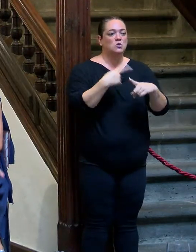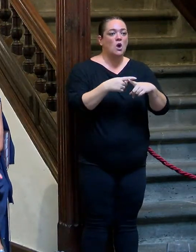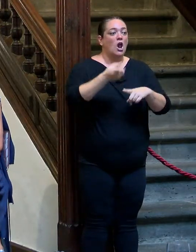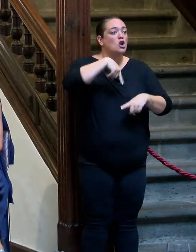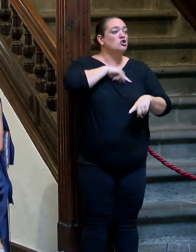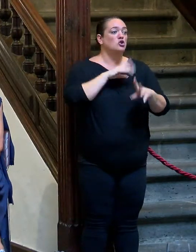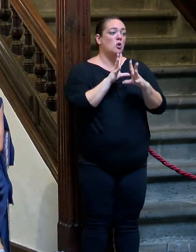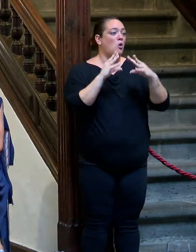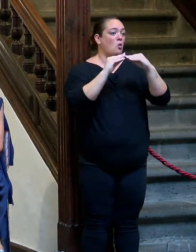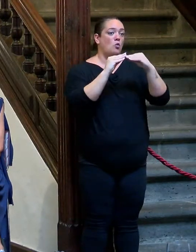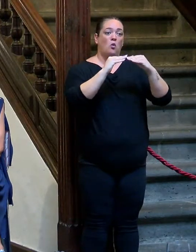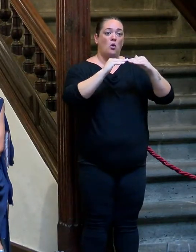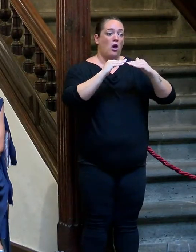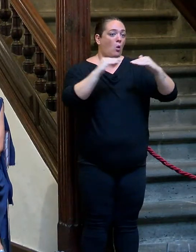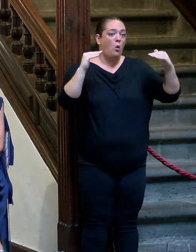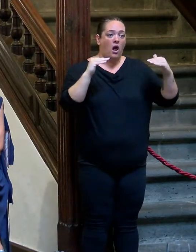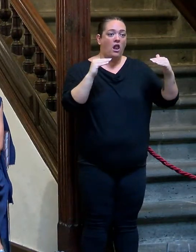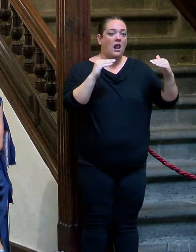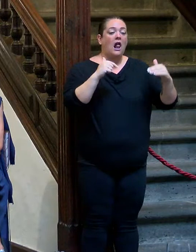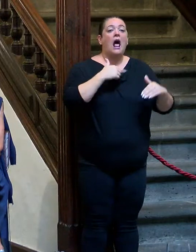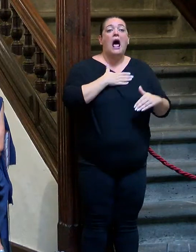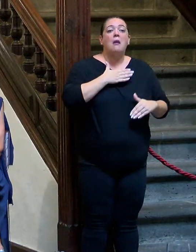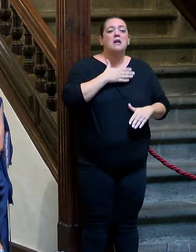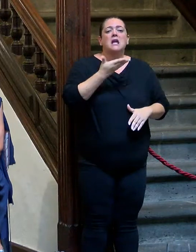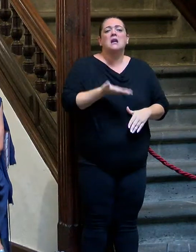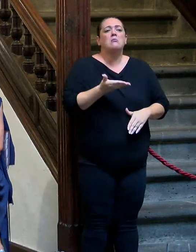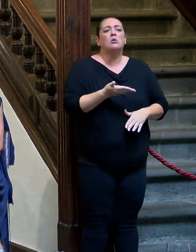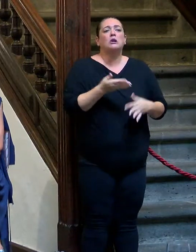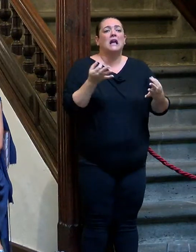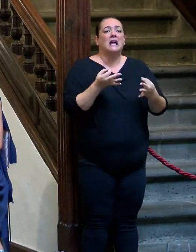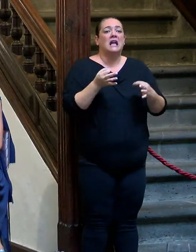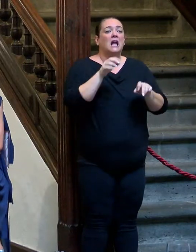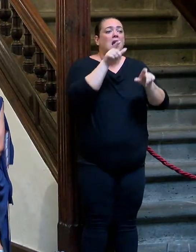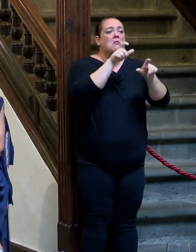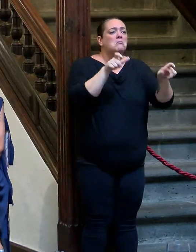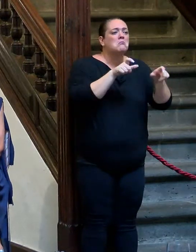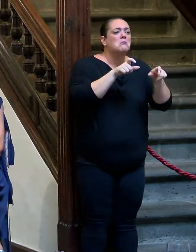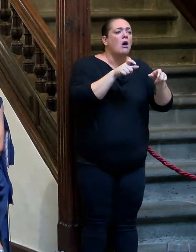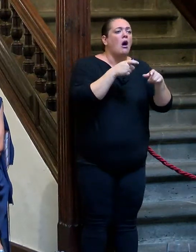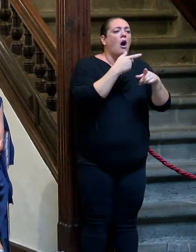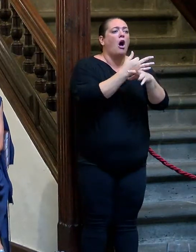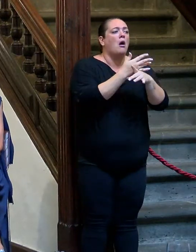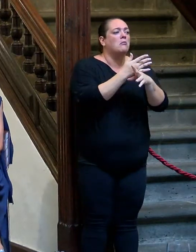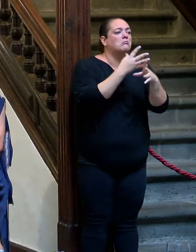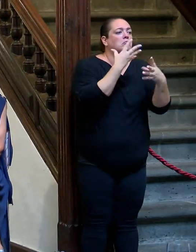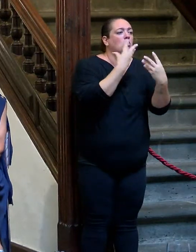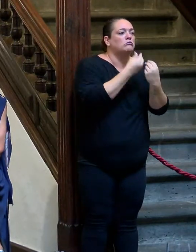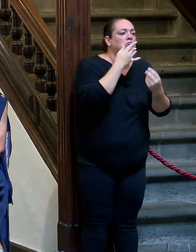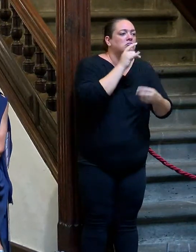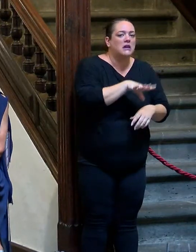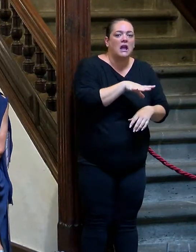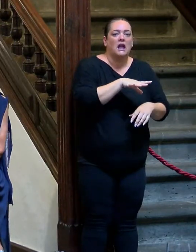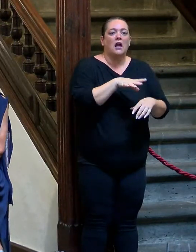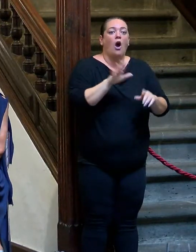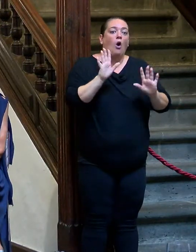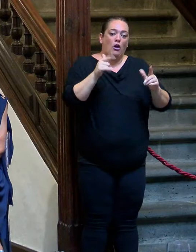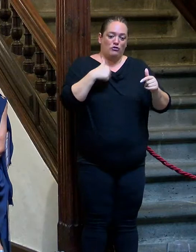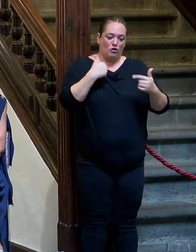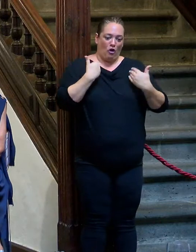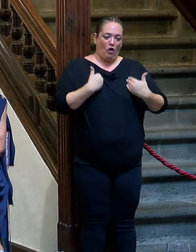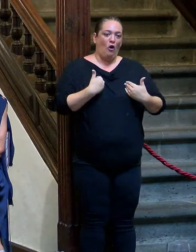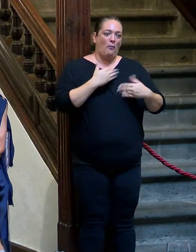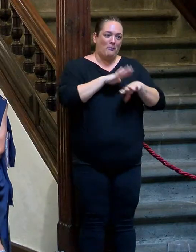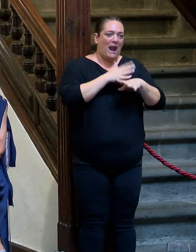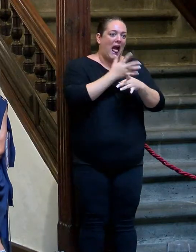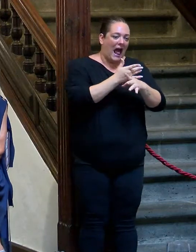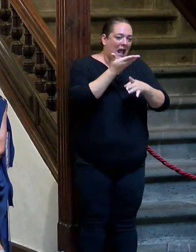iguales. Es que a mí lo que me importa no es cómo sois, o con quién os acostáis, salvo que me vaya a acostar yo, claro, pero